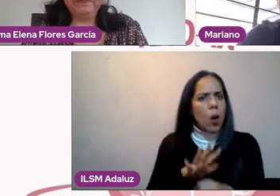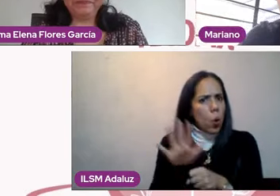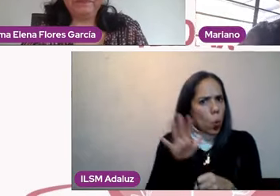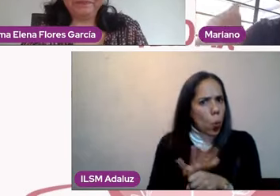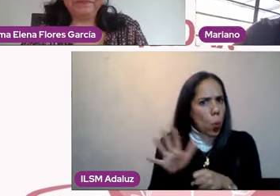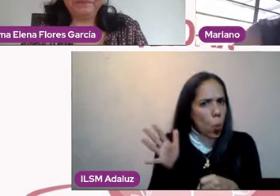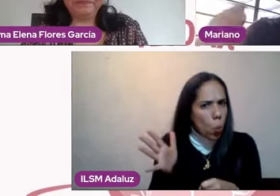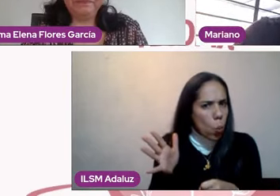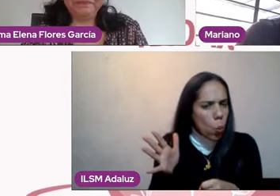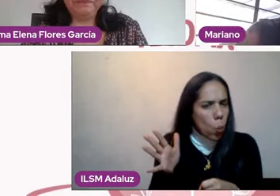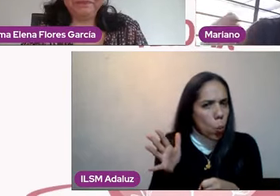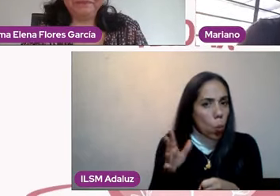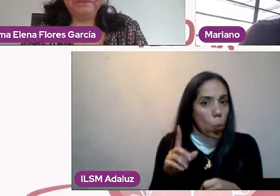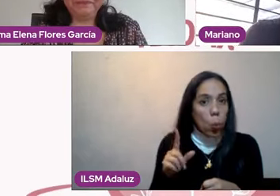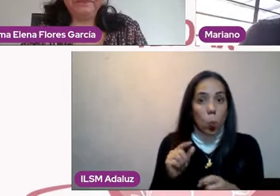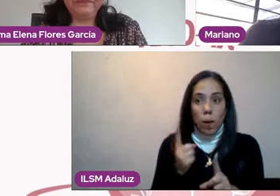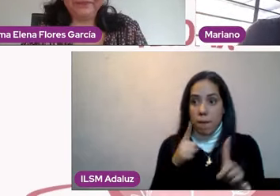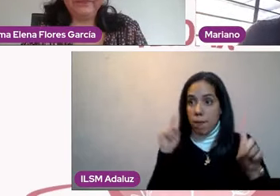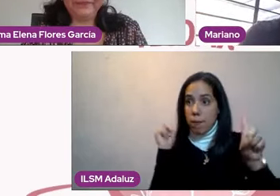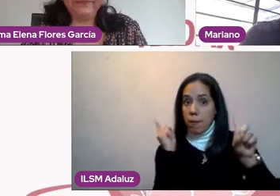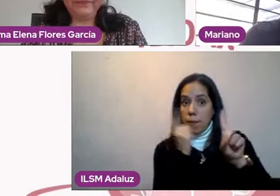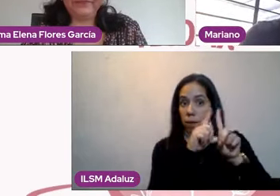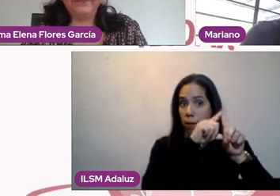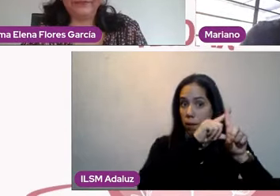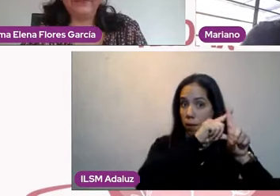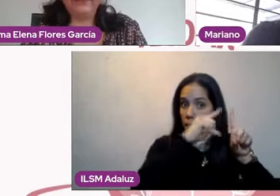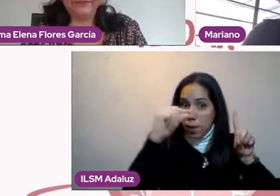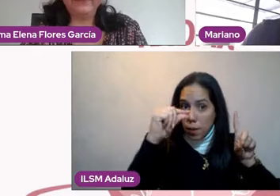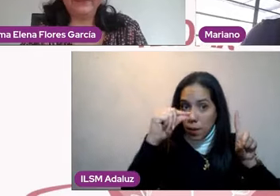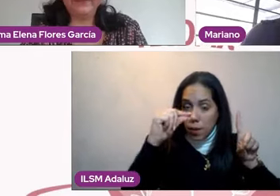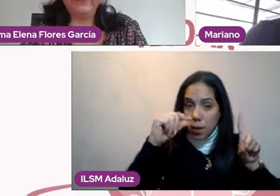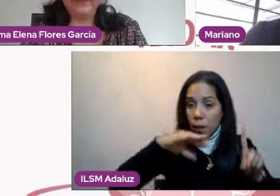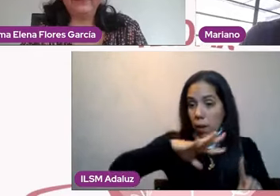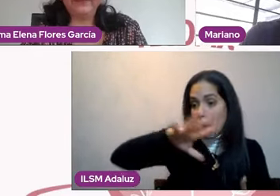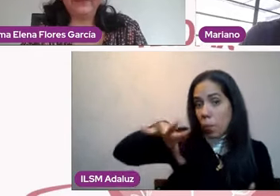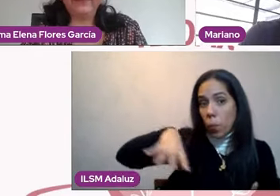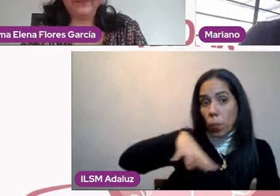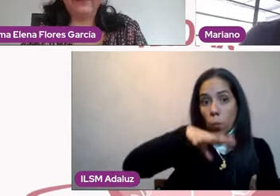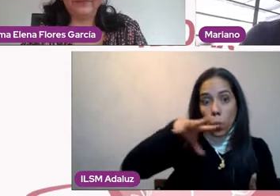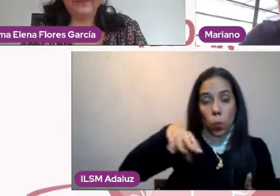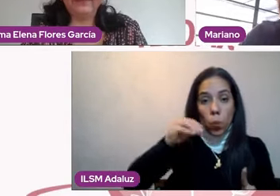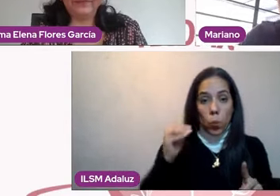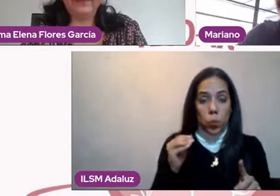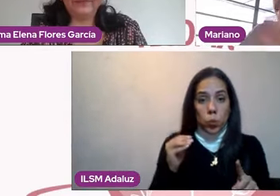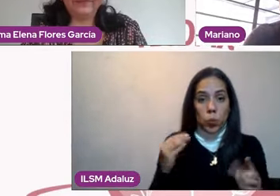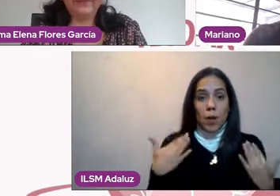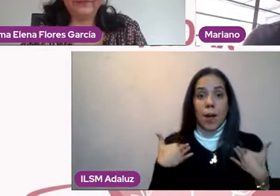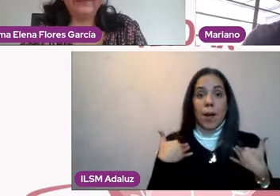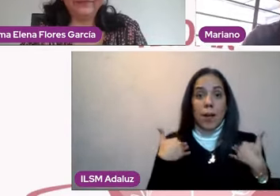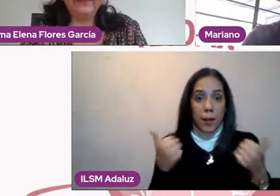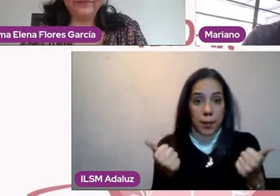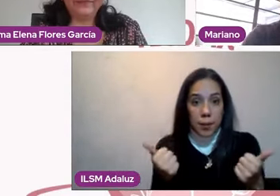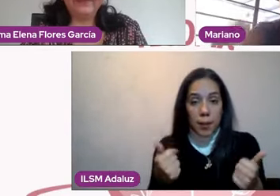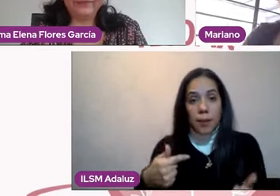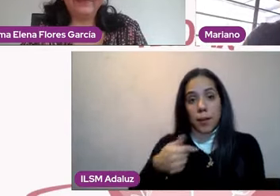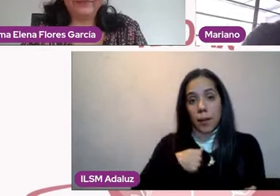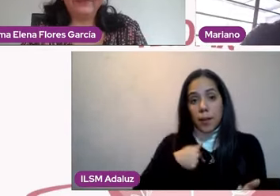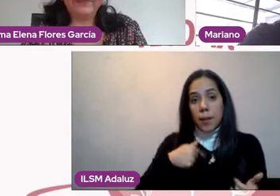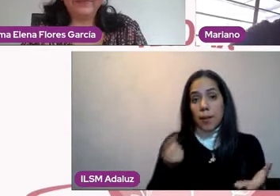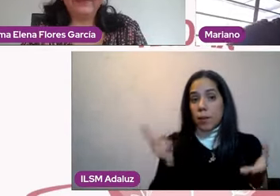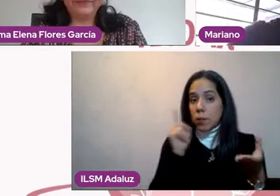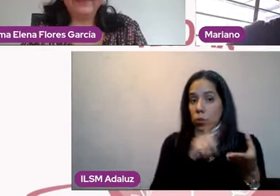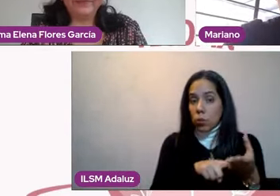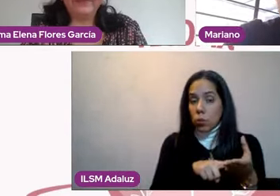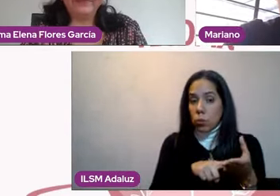pues, es ir y buscarlo y construirlo uno mismo. Entenderlo uno mismo. Y por eso, y no es cebollazón, por eso es